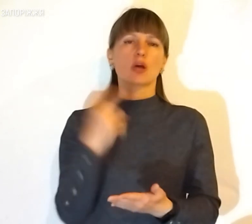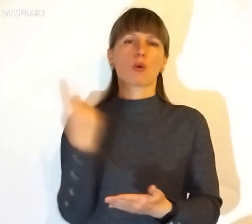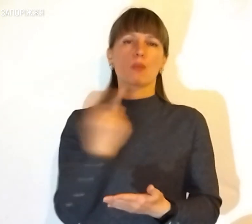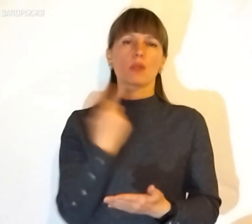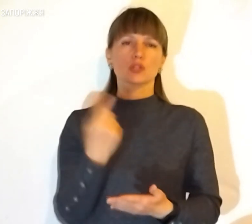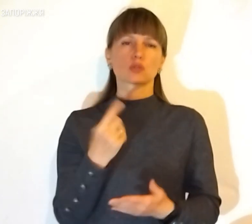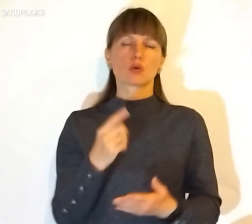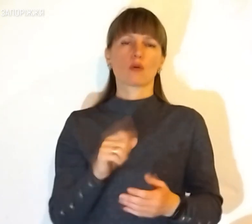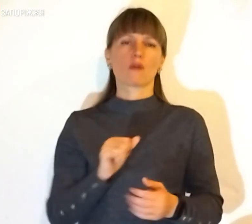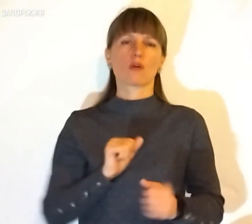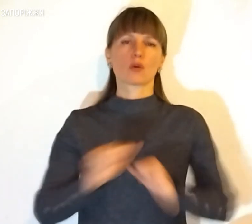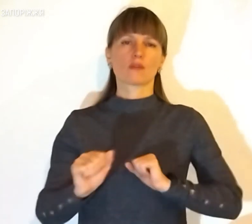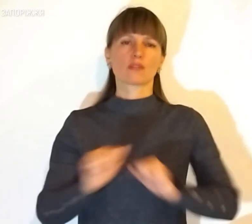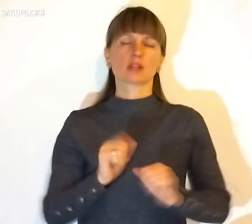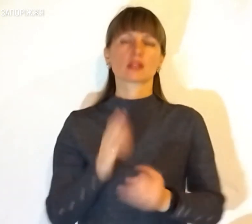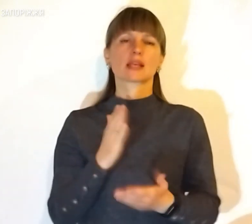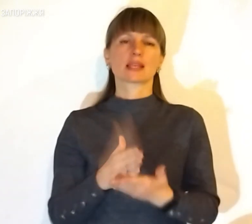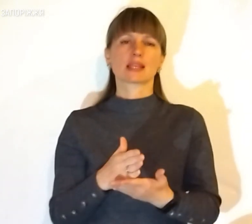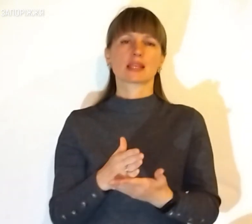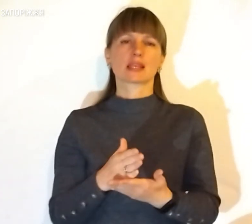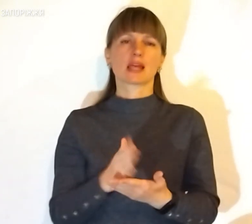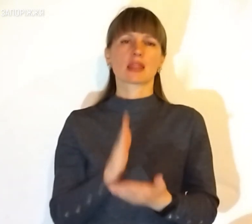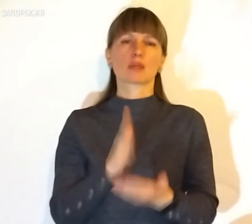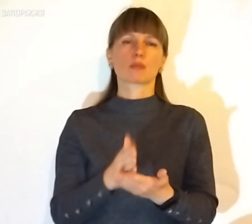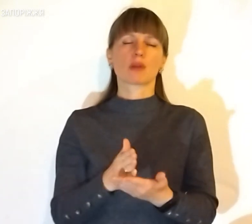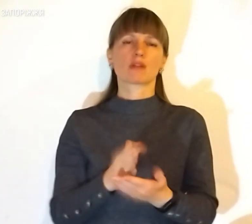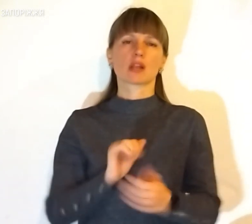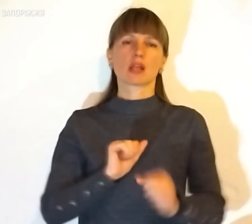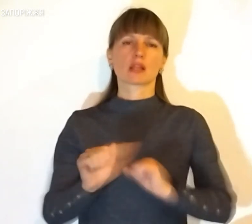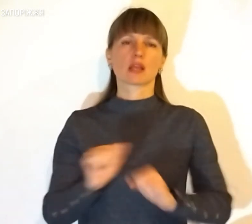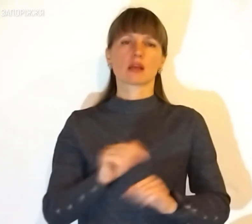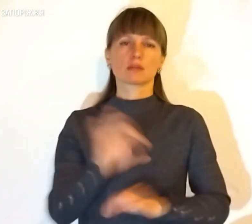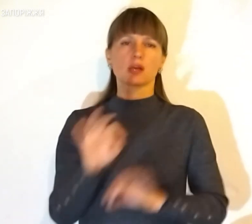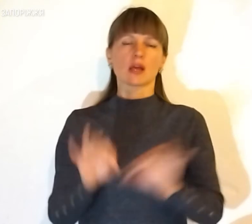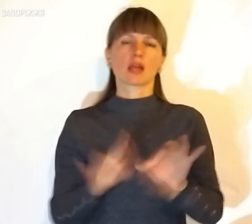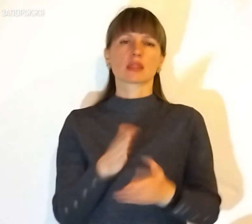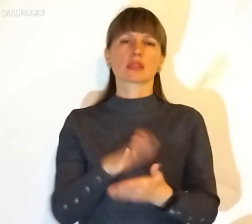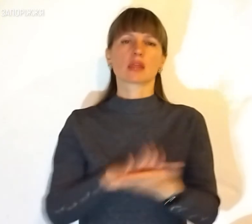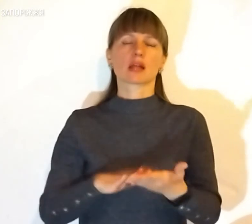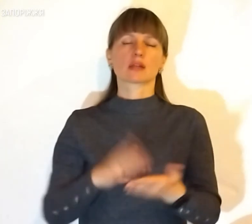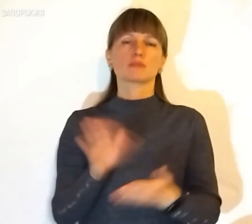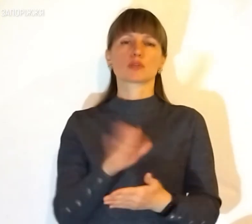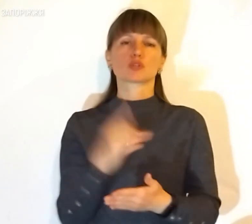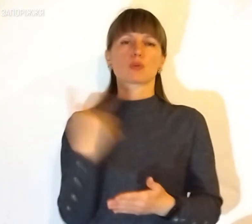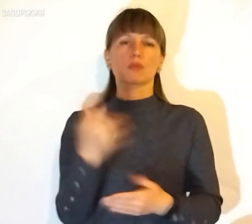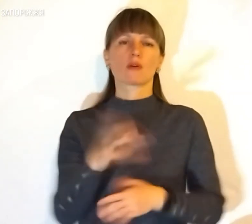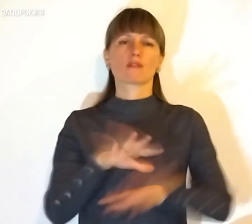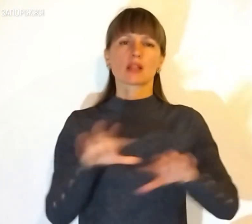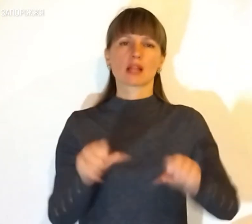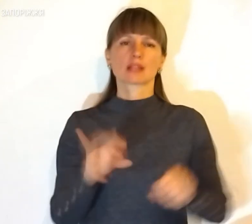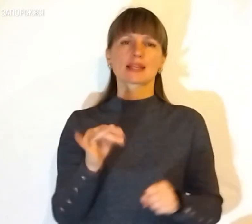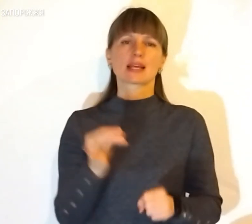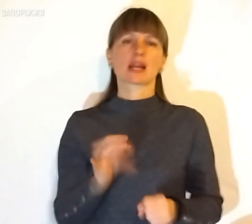владою, звичайно, є координація далі, між обласною владою та районними